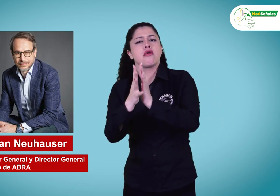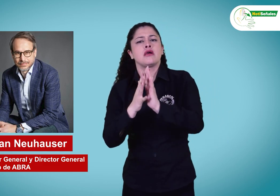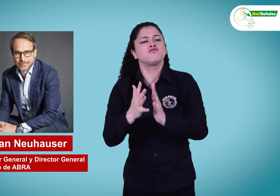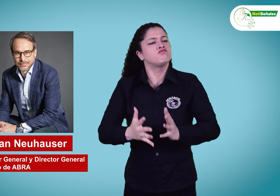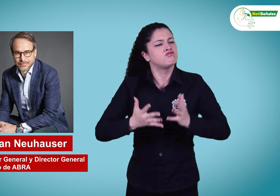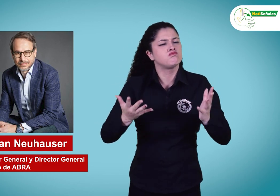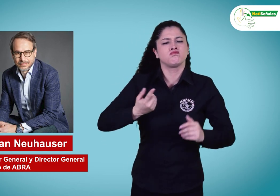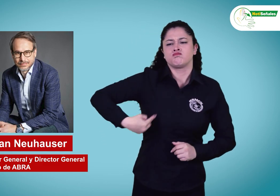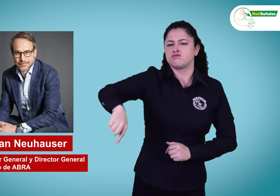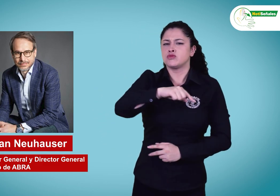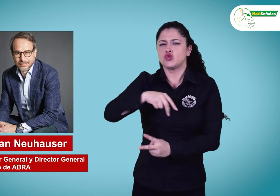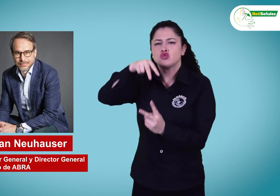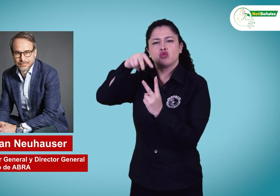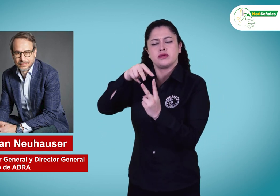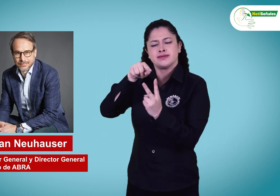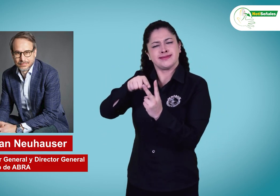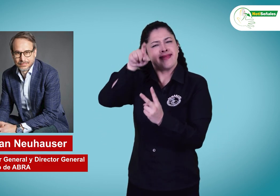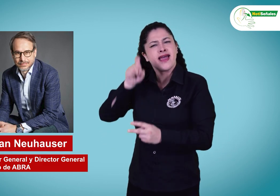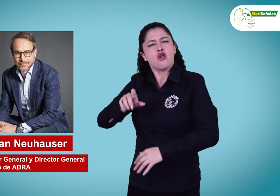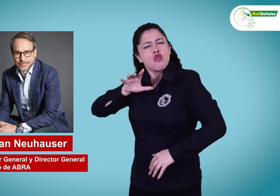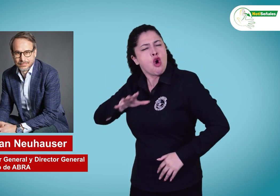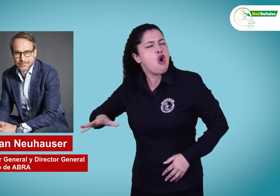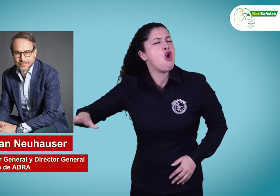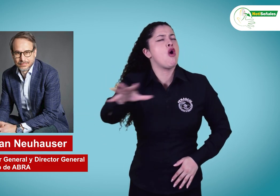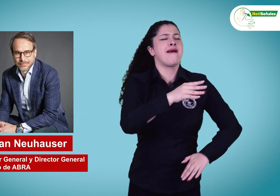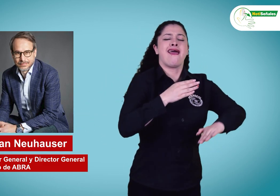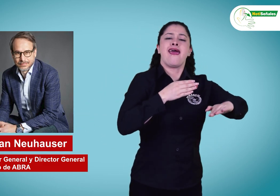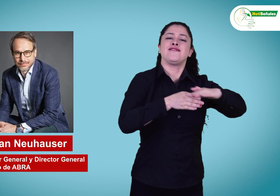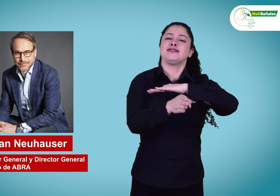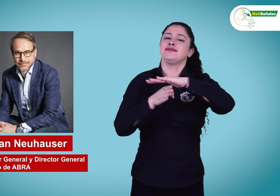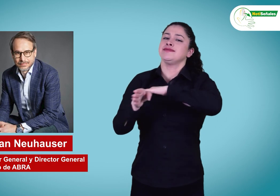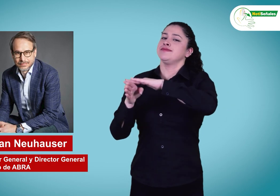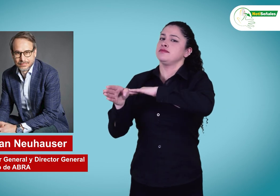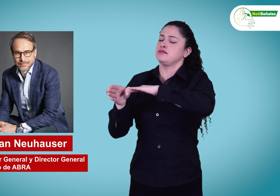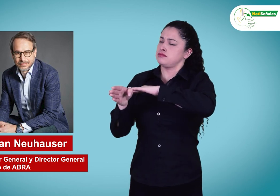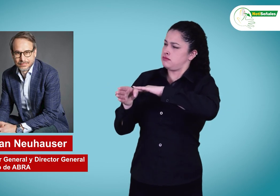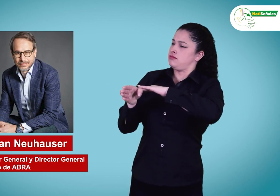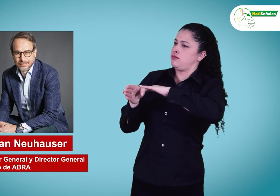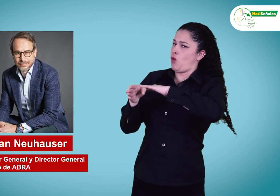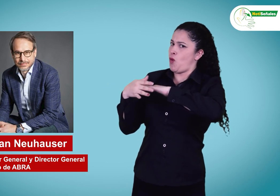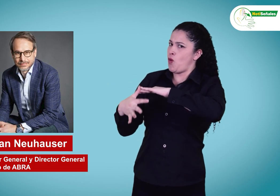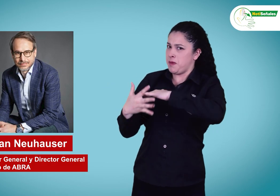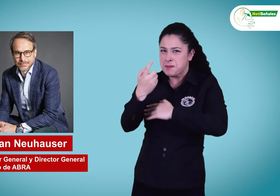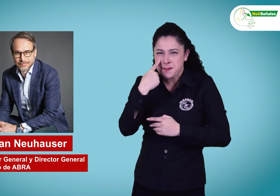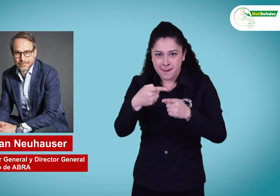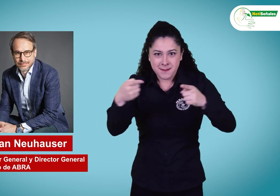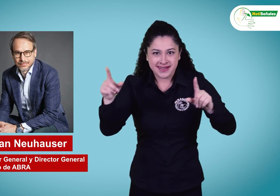dentro de sus palabras afirmó que Avianca ahora es más accesible. Mejor miremos el siguiente vídeo.